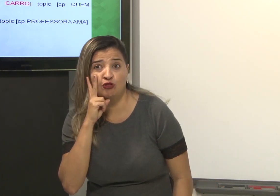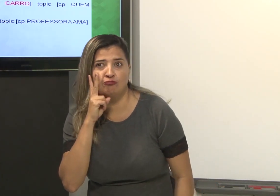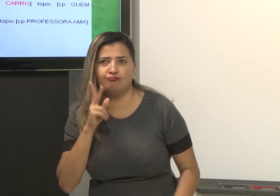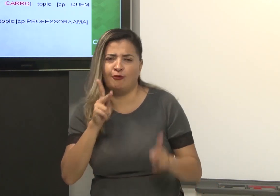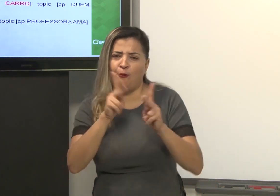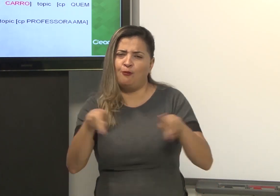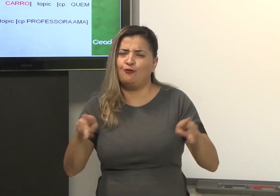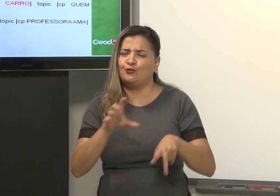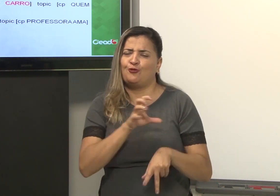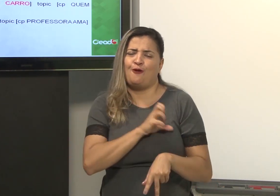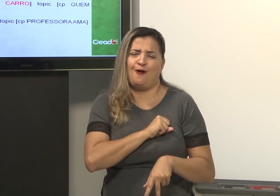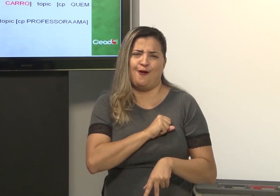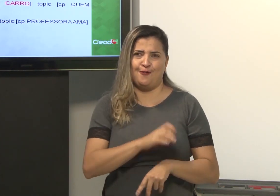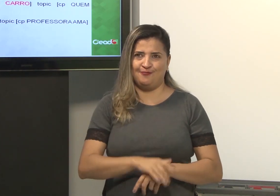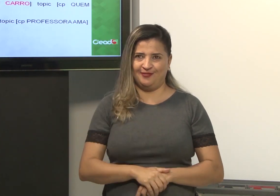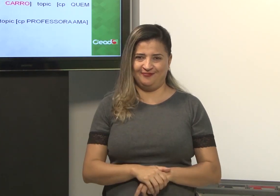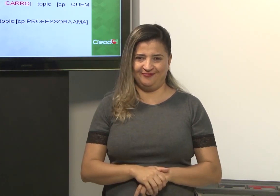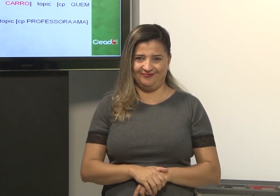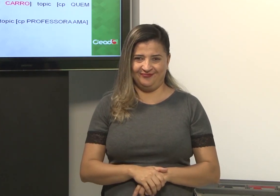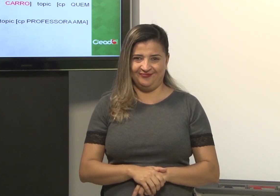A professora ama a cerveja?